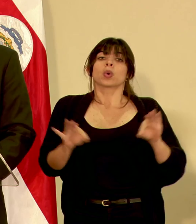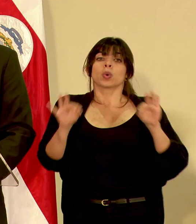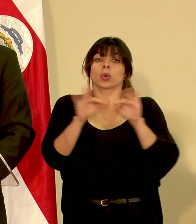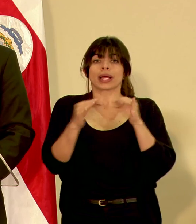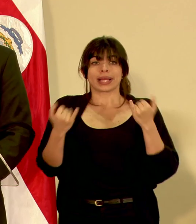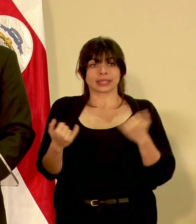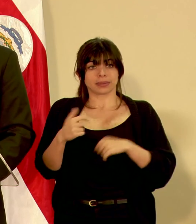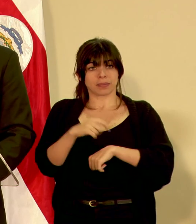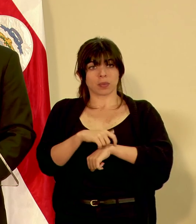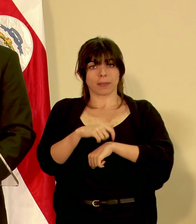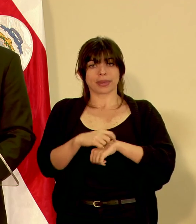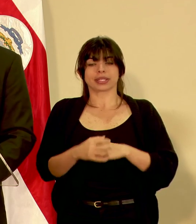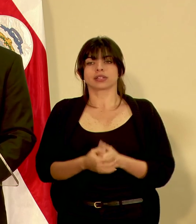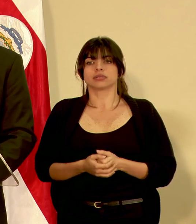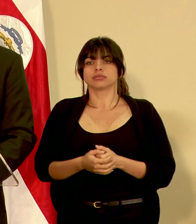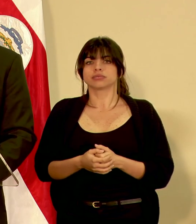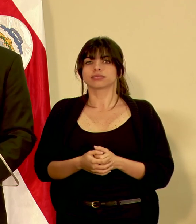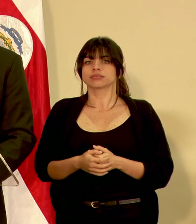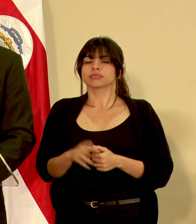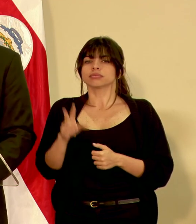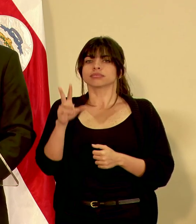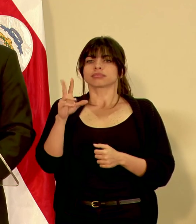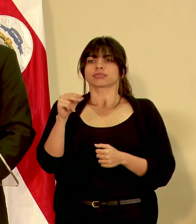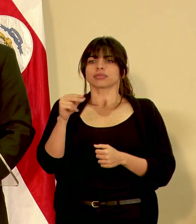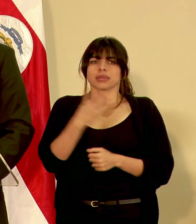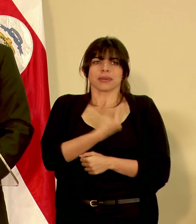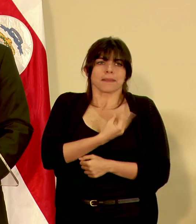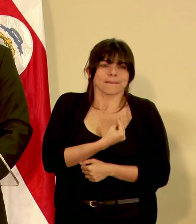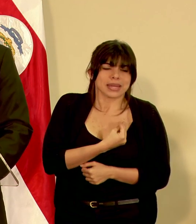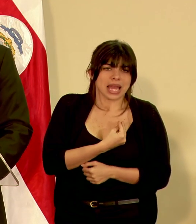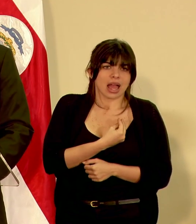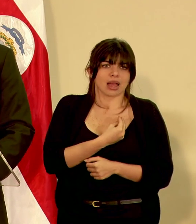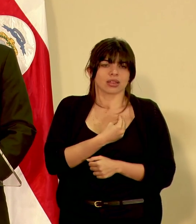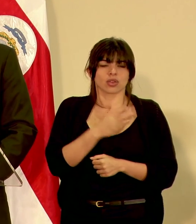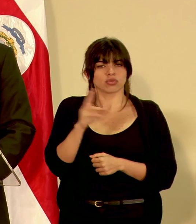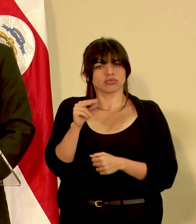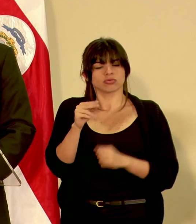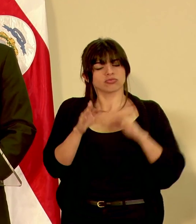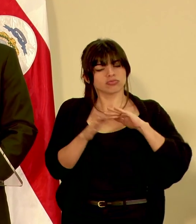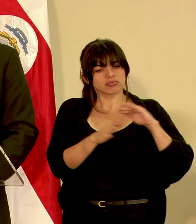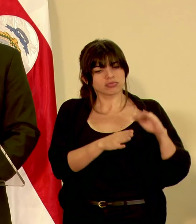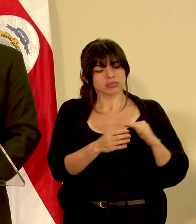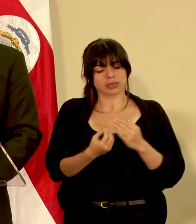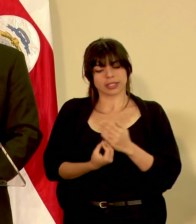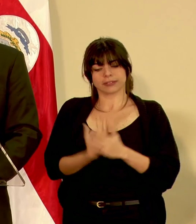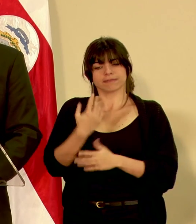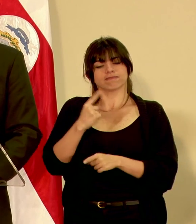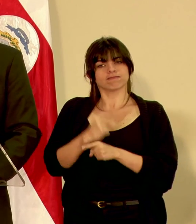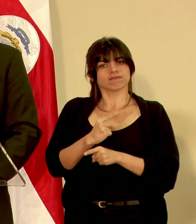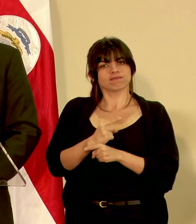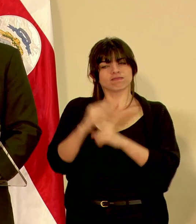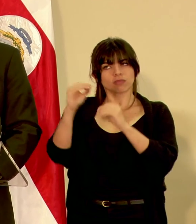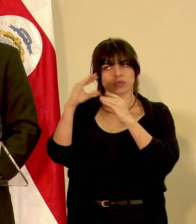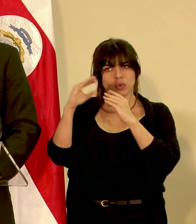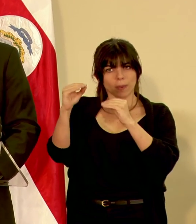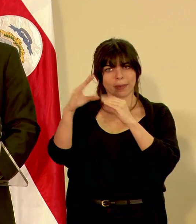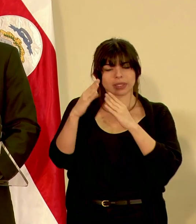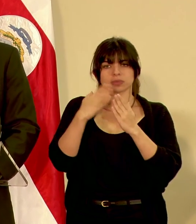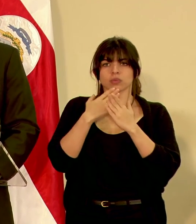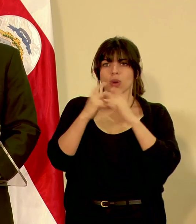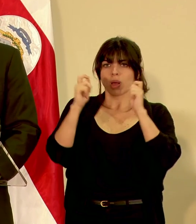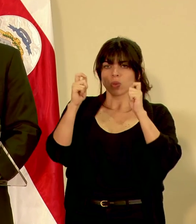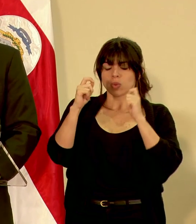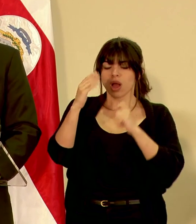en estos momentos pues no ser presa del miedo sino ir generando a través de una adecuada información y educación